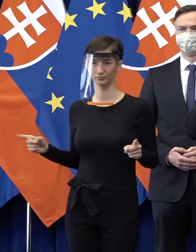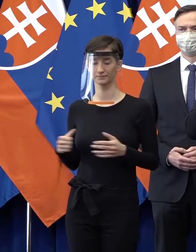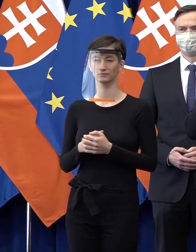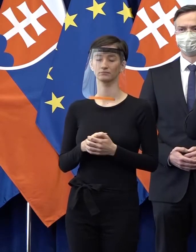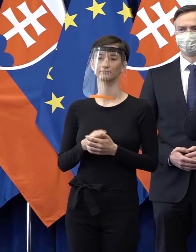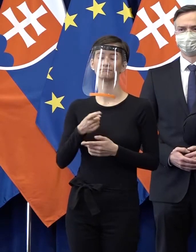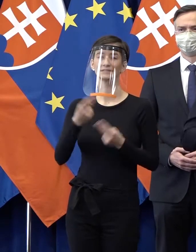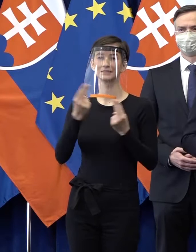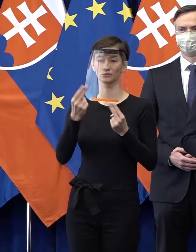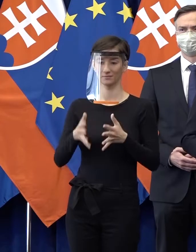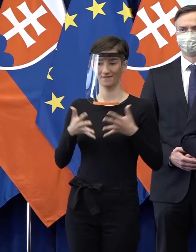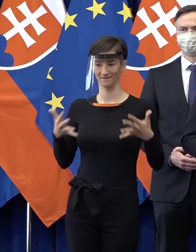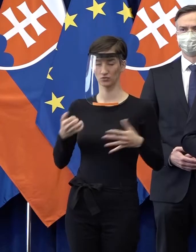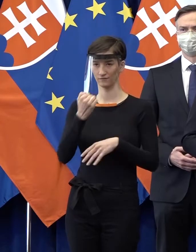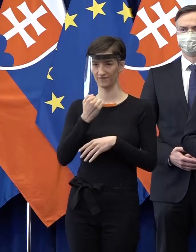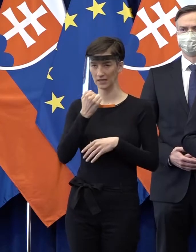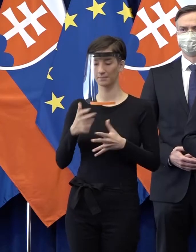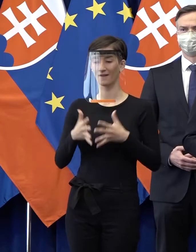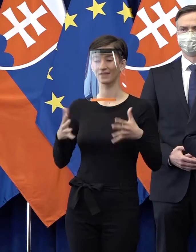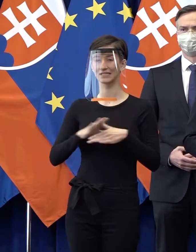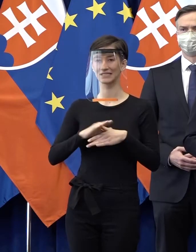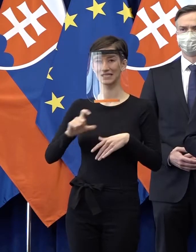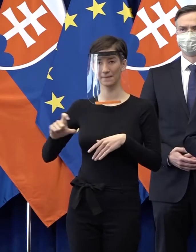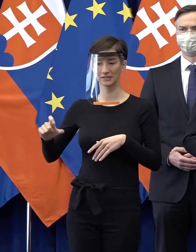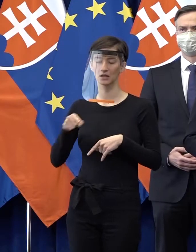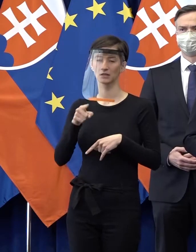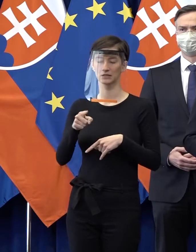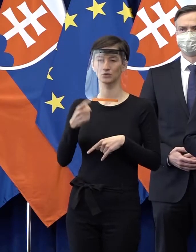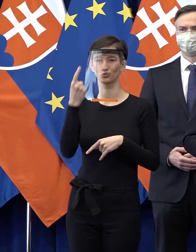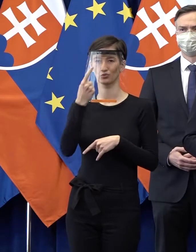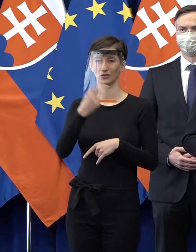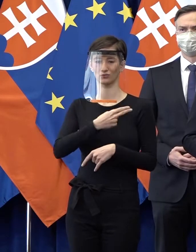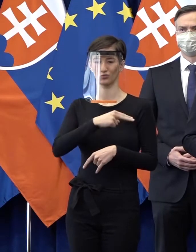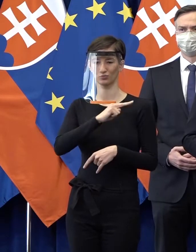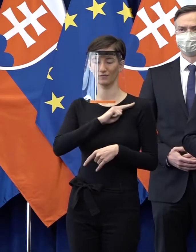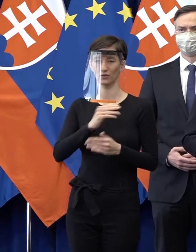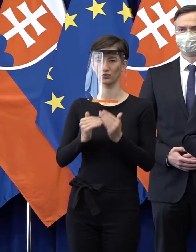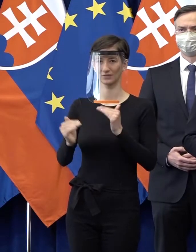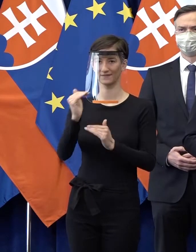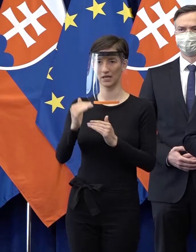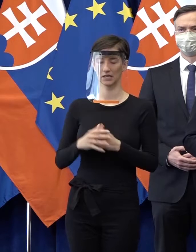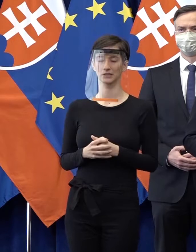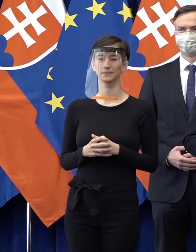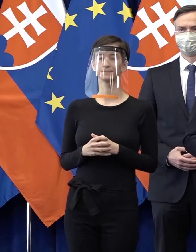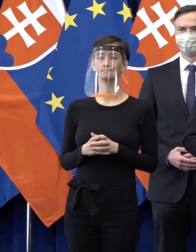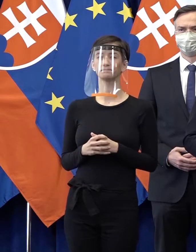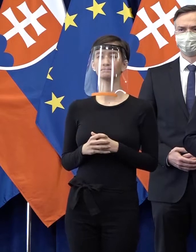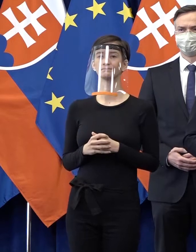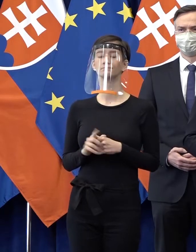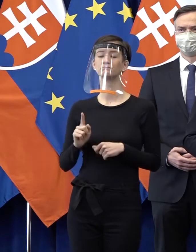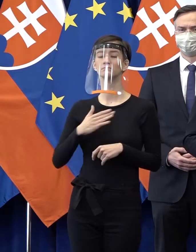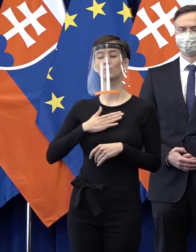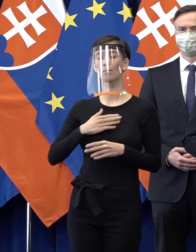firma, viacej zamestnancov, väčšie riziko, väčšia sociálna zodpovednosť. A môžem povedať, aspoň z našej strany